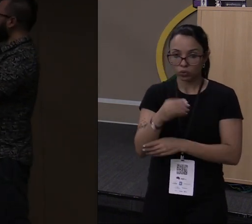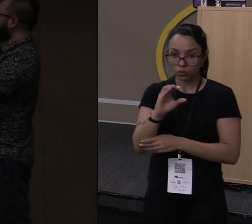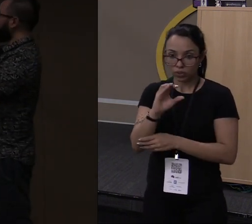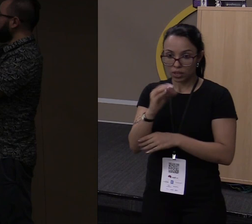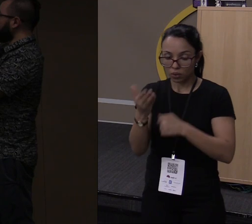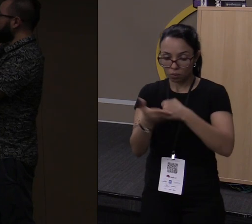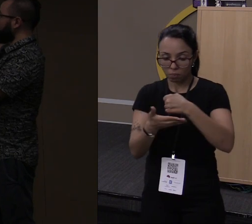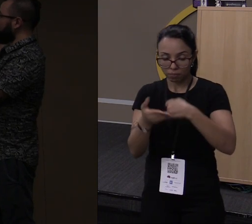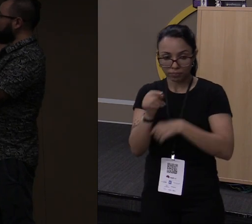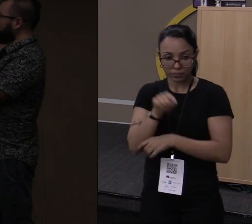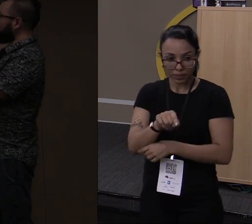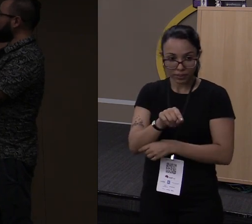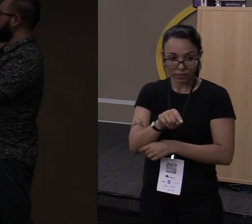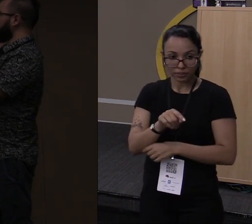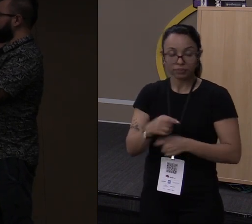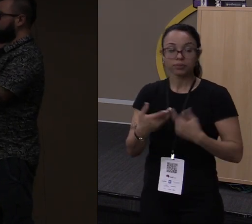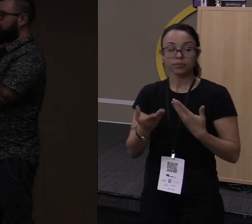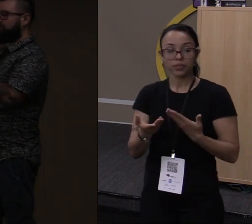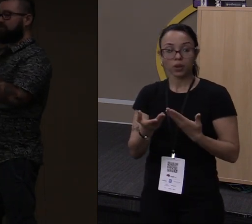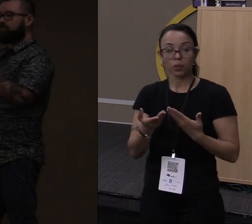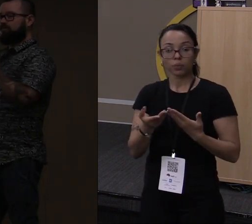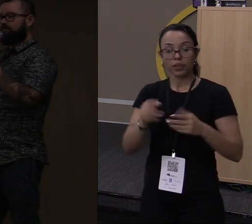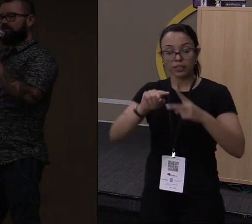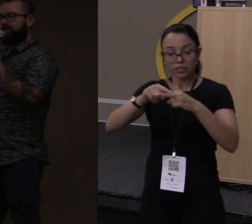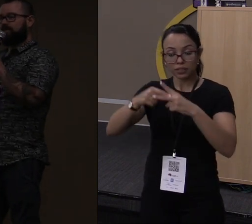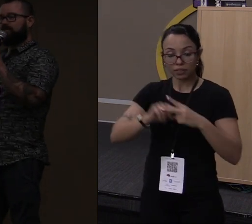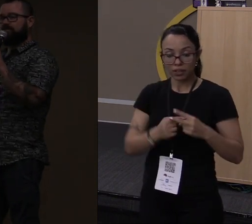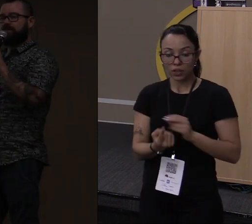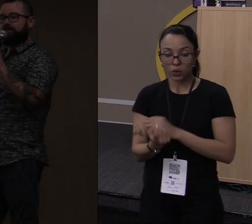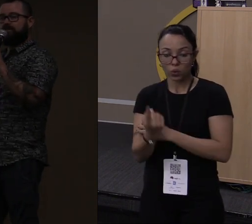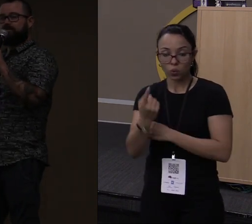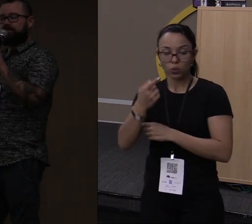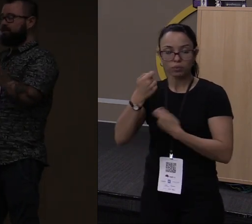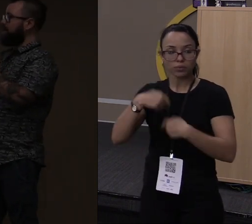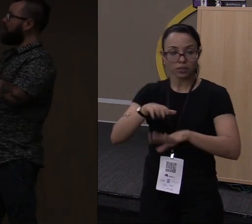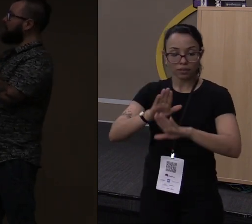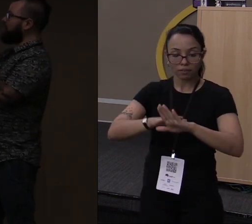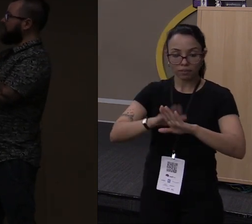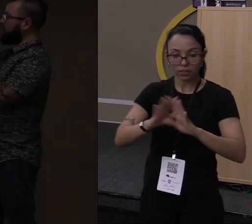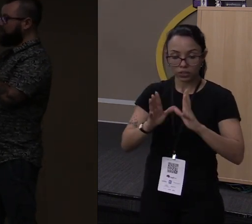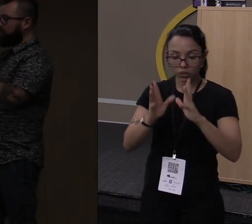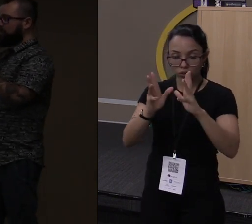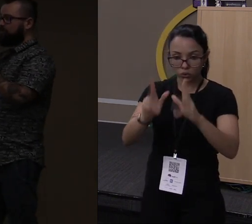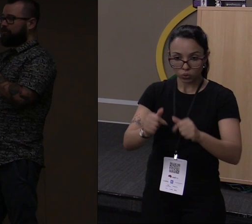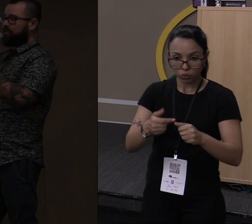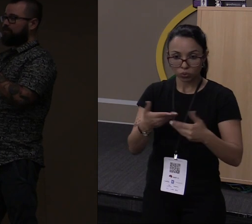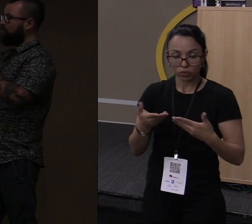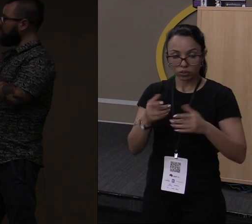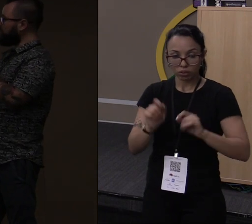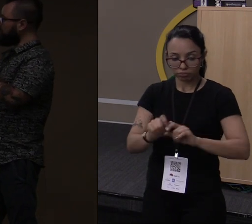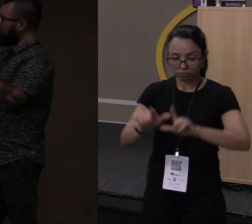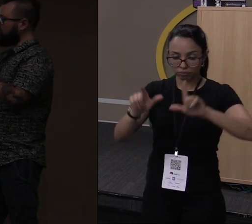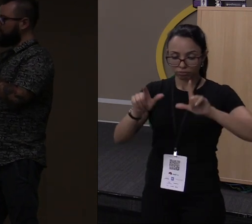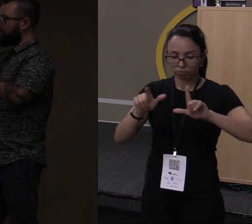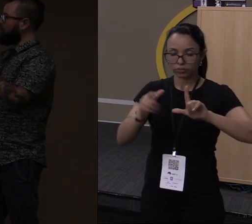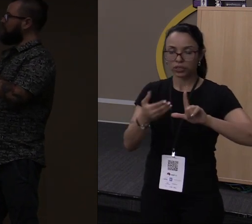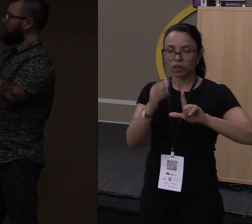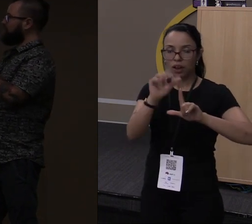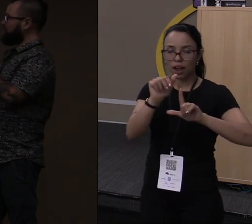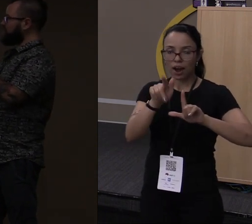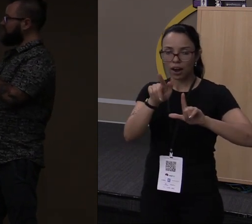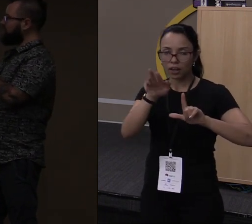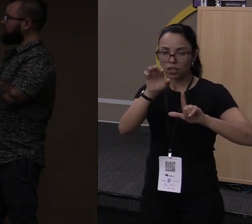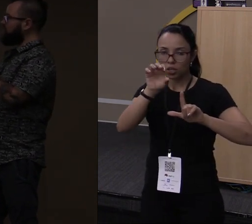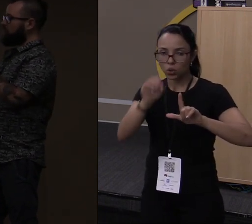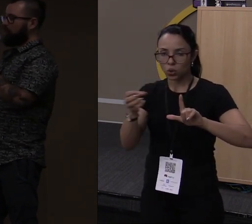E o cargo, basicamente, é a ferramenta única que você precisa para fazer tudo. Então, você entra lá no seu terminal, cargo new, cria um projeto novo, cargo run,